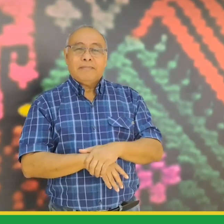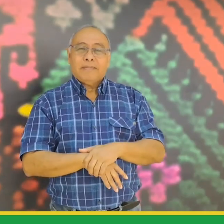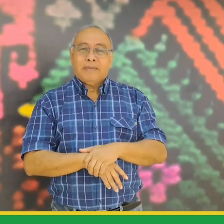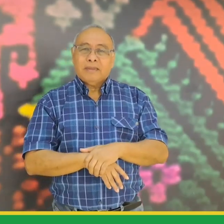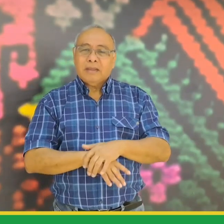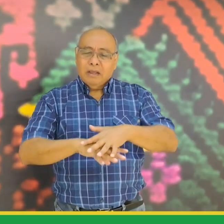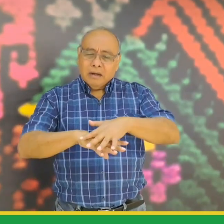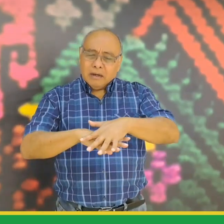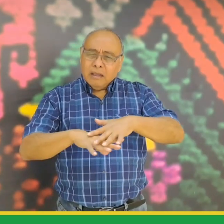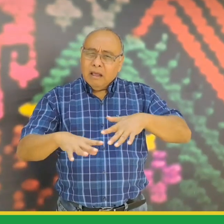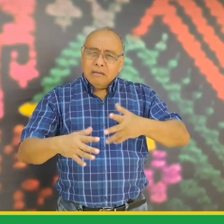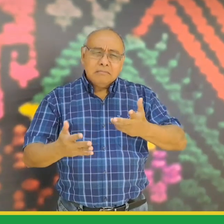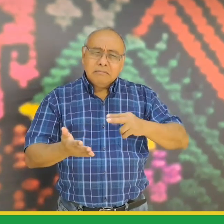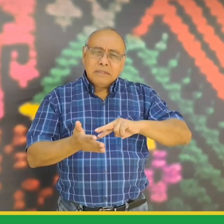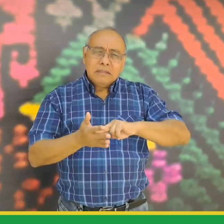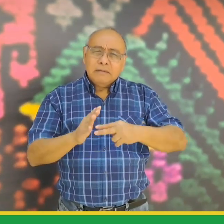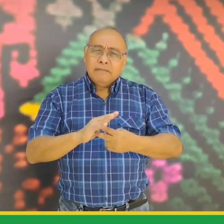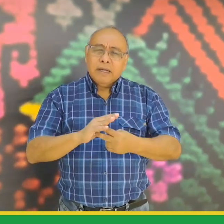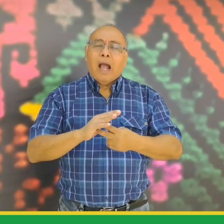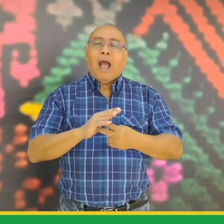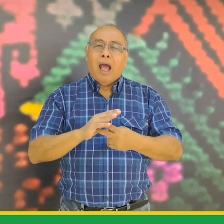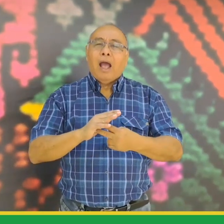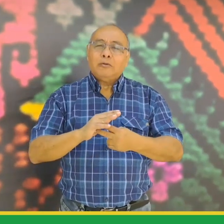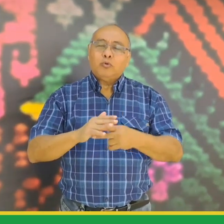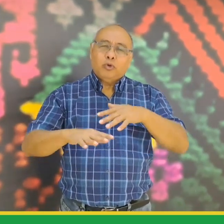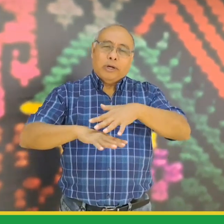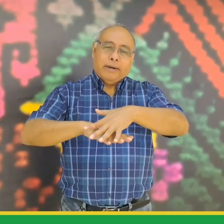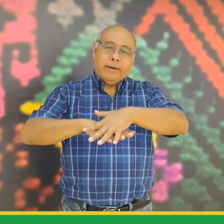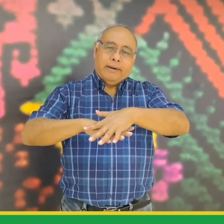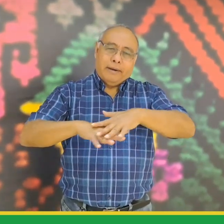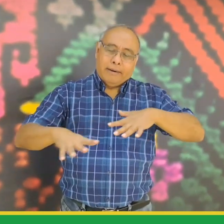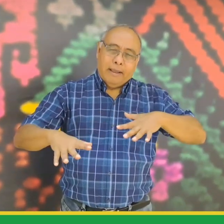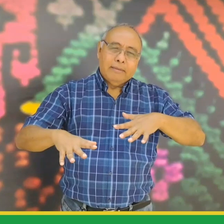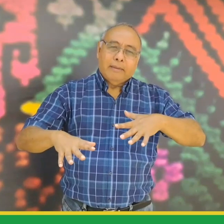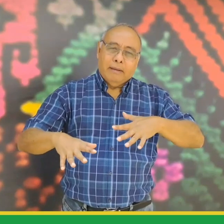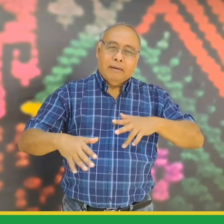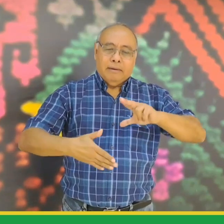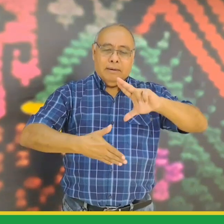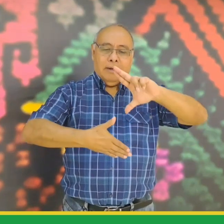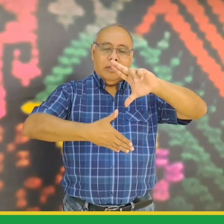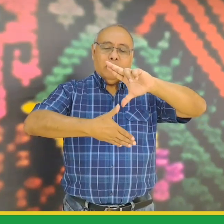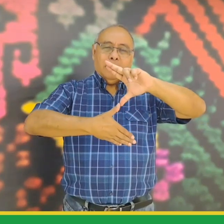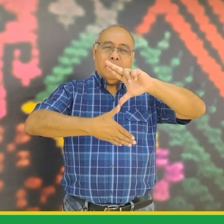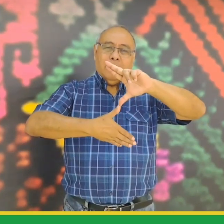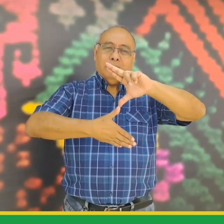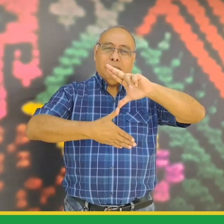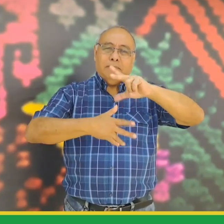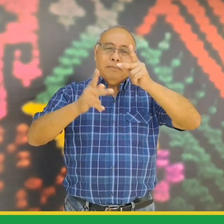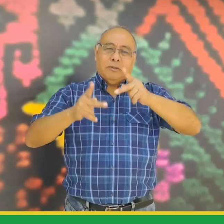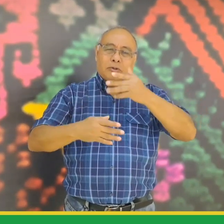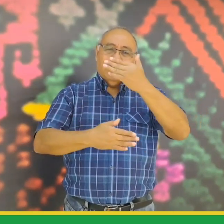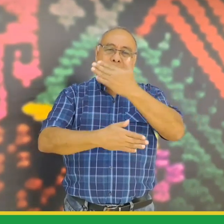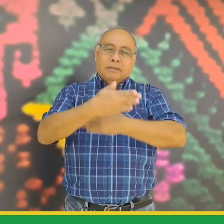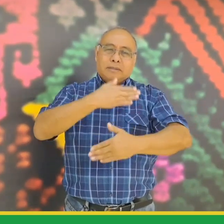la riadis es la red latinoamericana de organizaciones de personas con